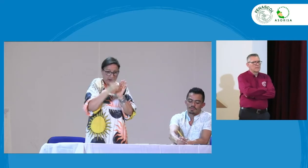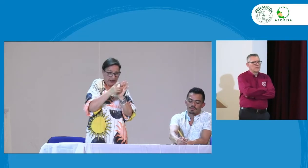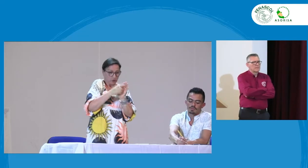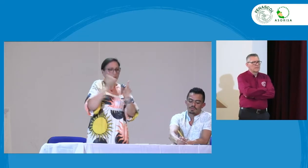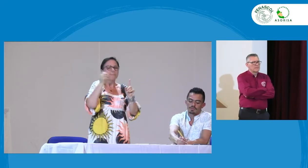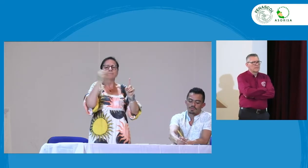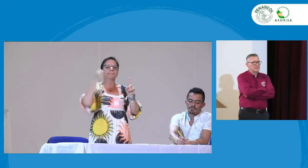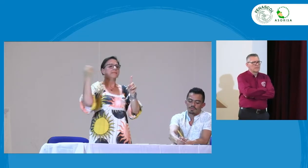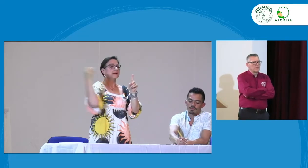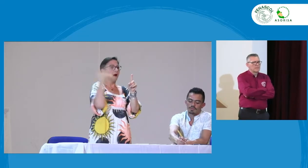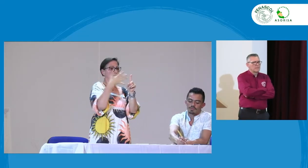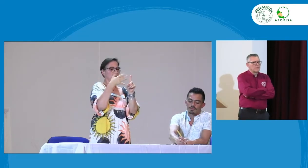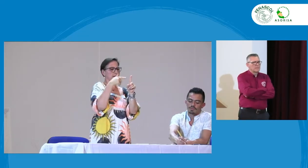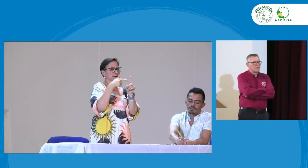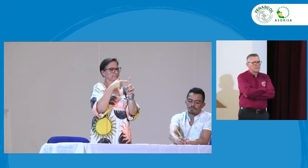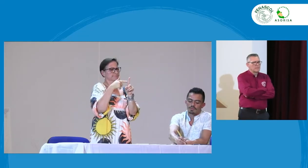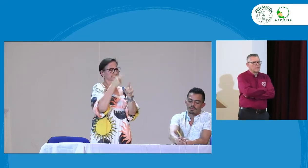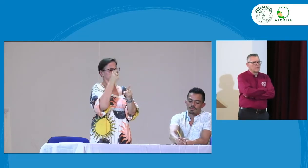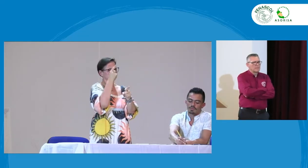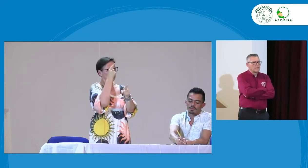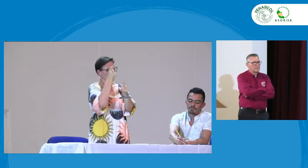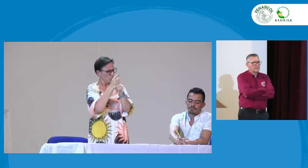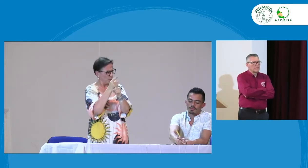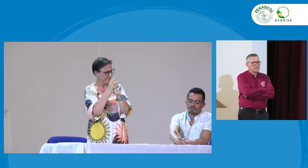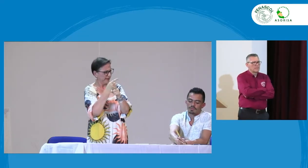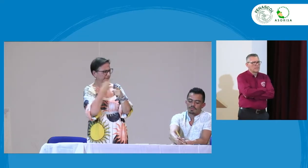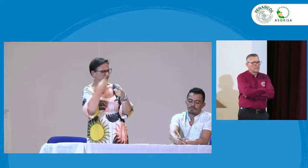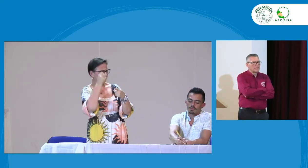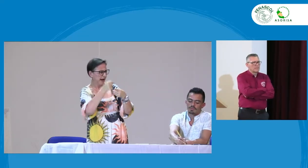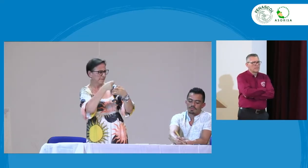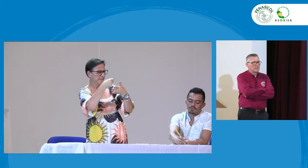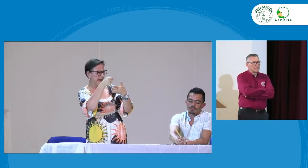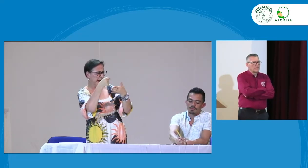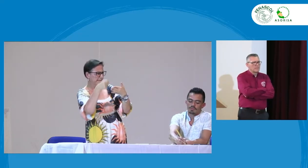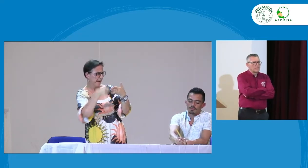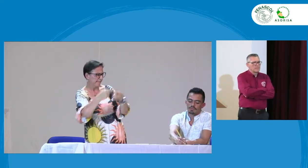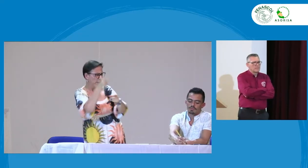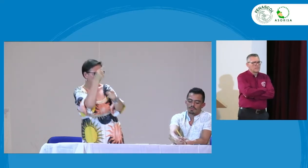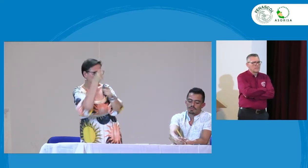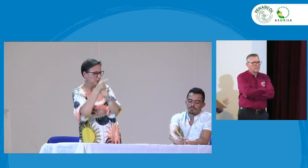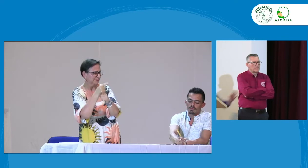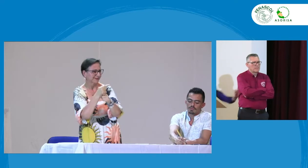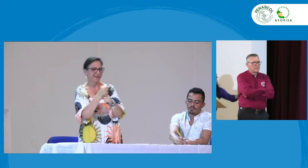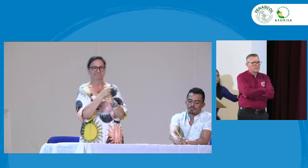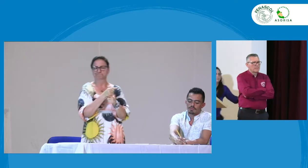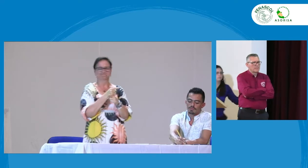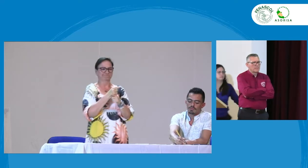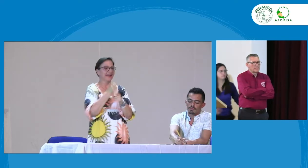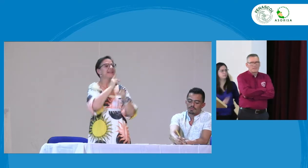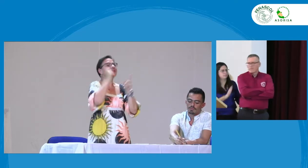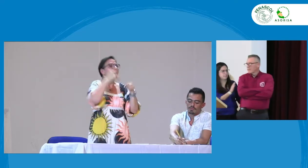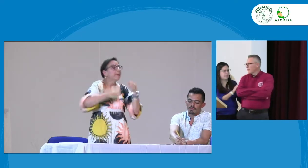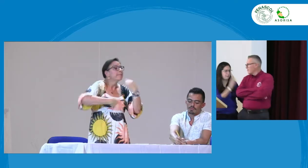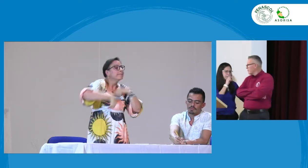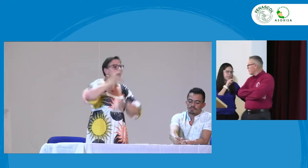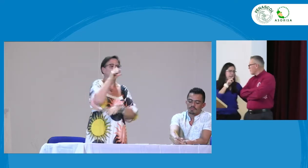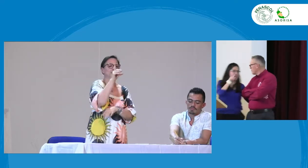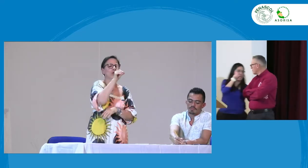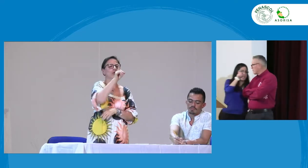pues les cuento el frente al PR en relación a lo que dice el decreto sobre el PR no se